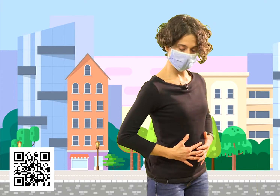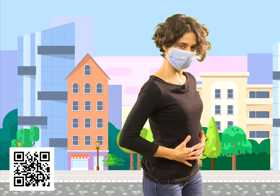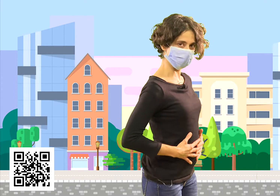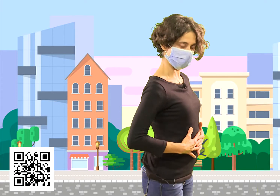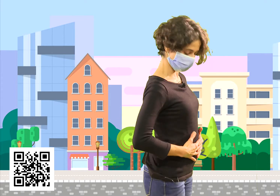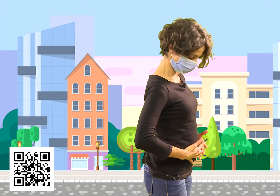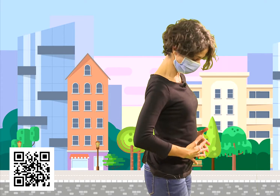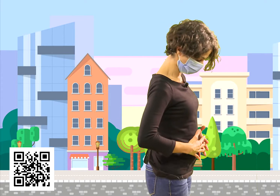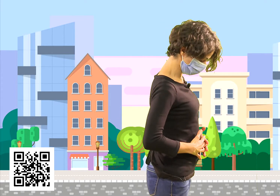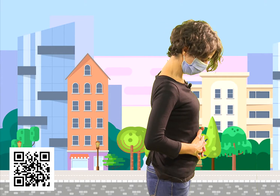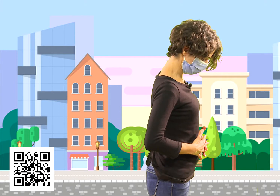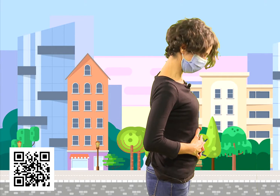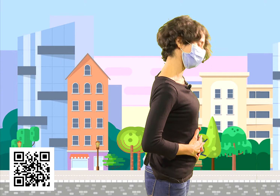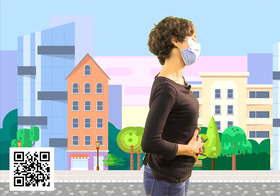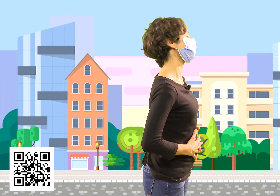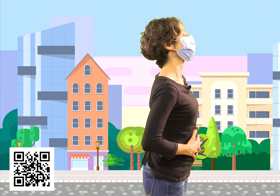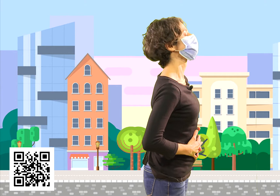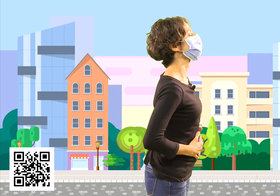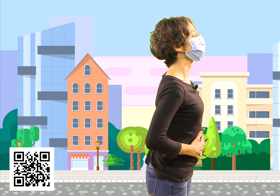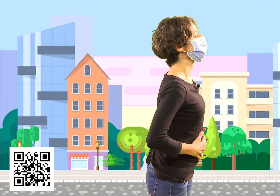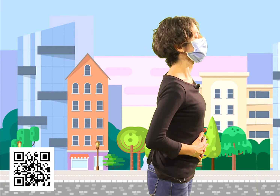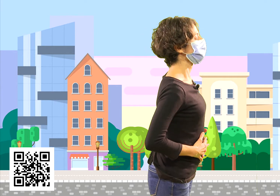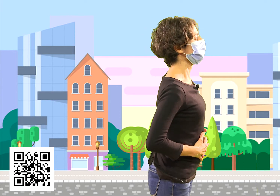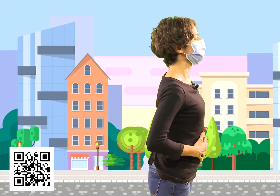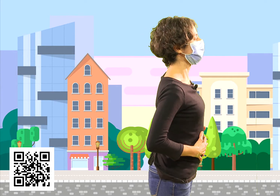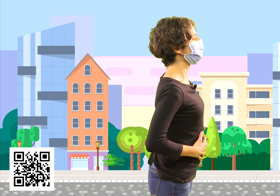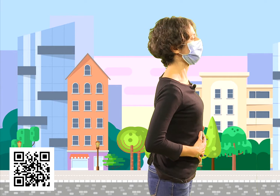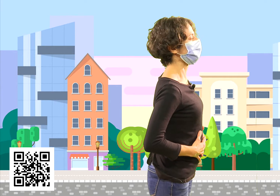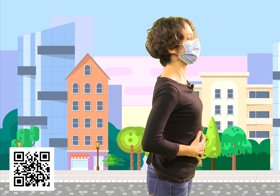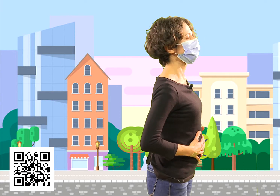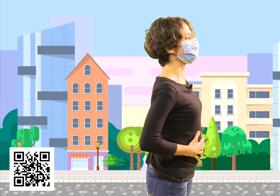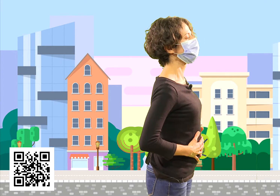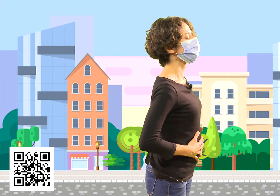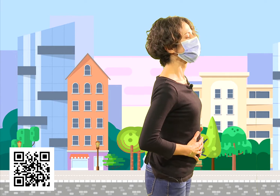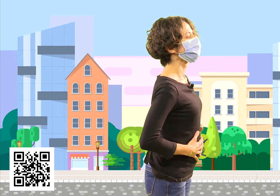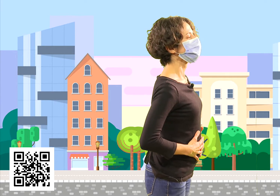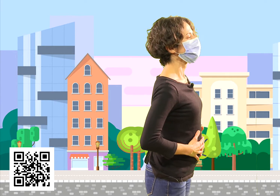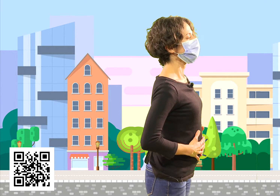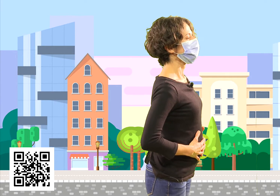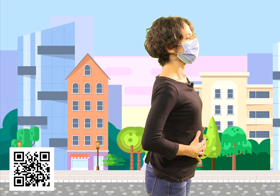si me ven, en esta postura quizá mejor. Tomamos aire por la nariz.